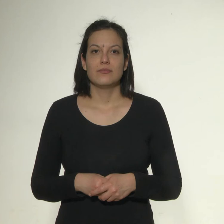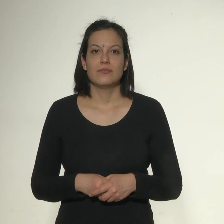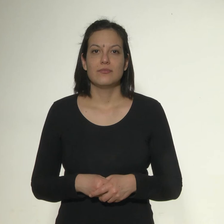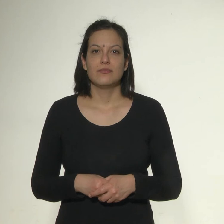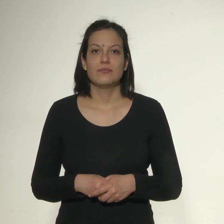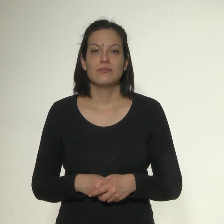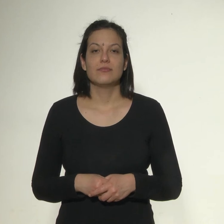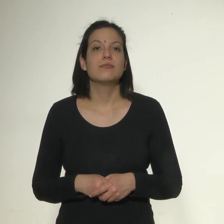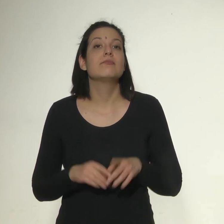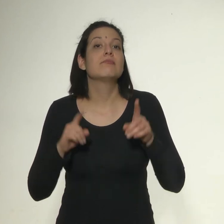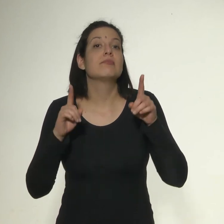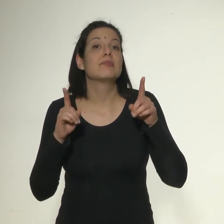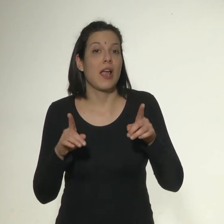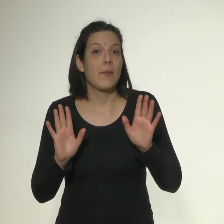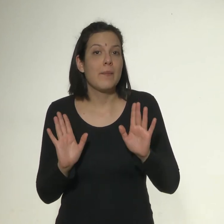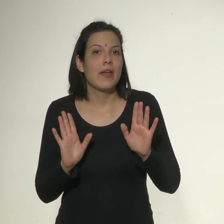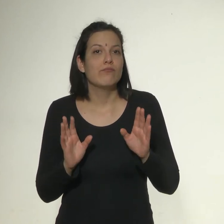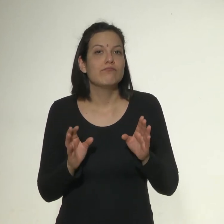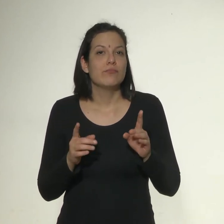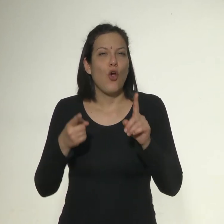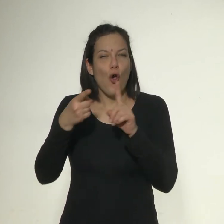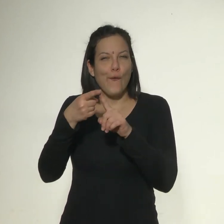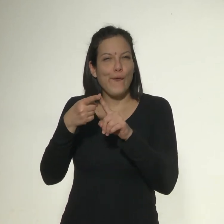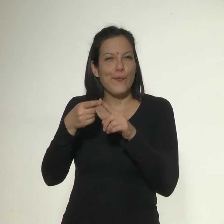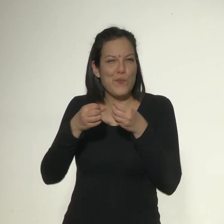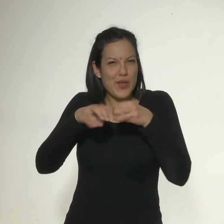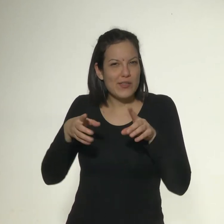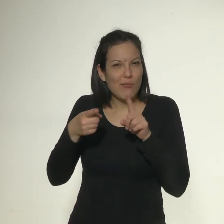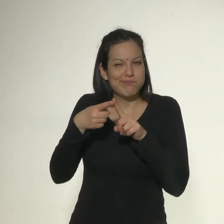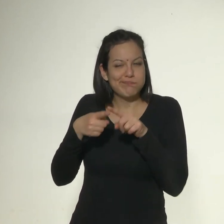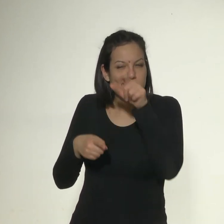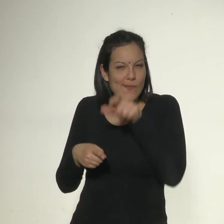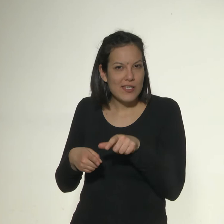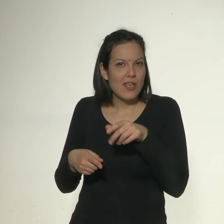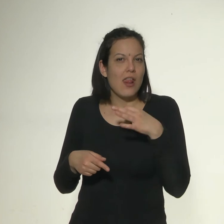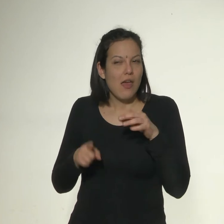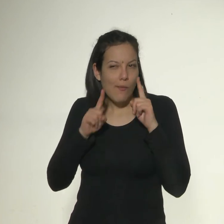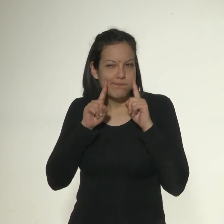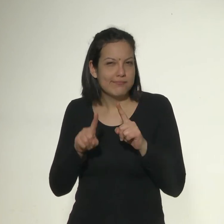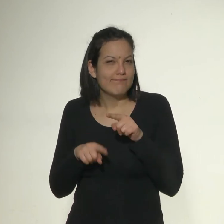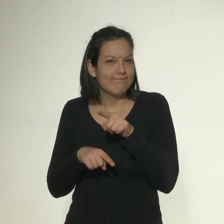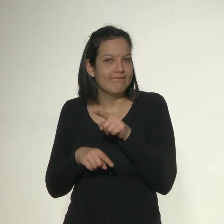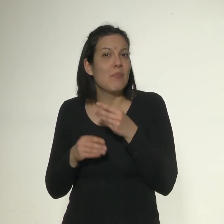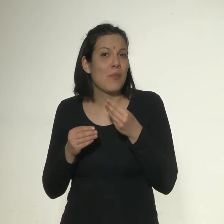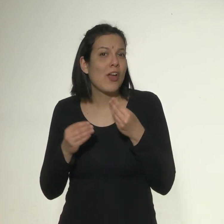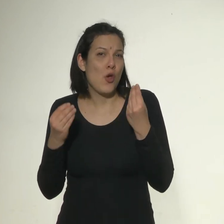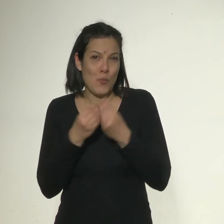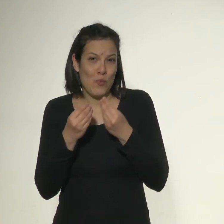También cuando comienzan una relación se debe estar atenta porque muchos